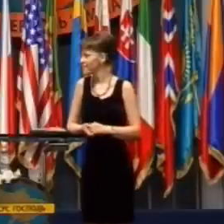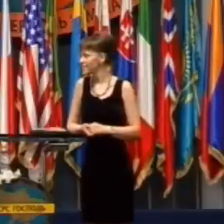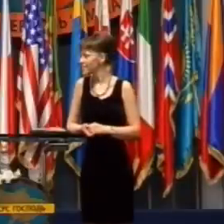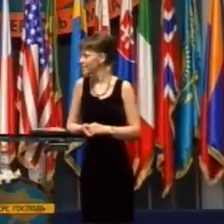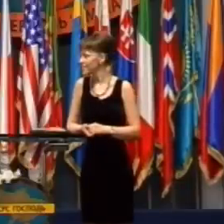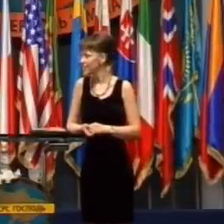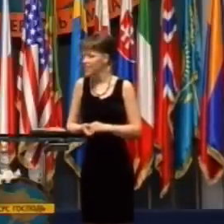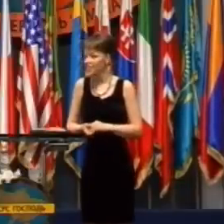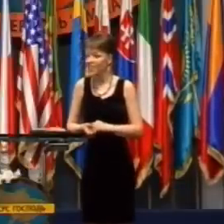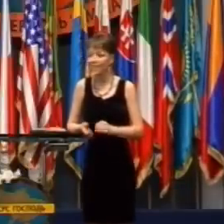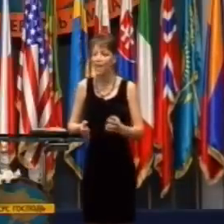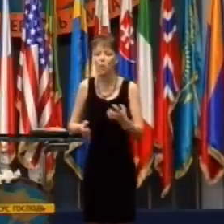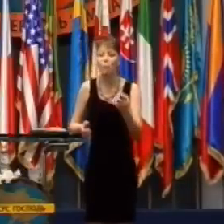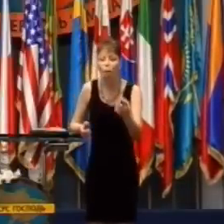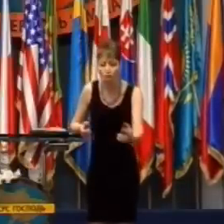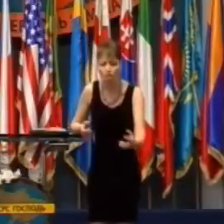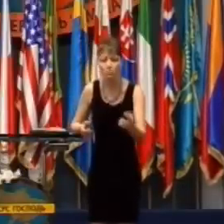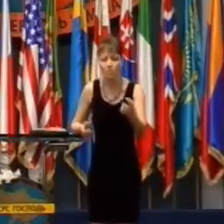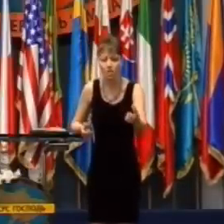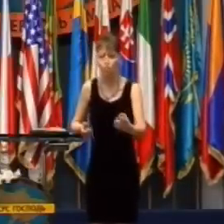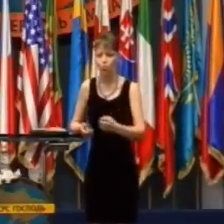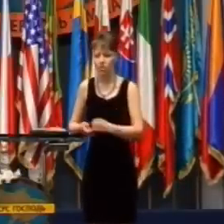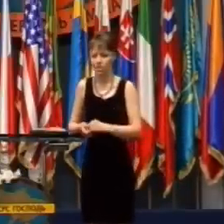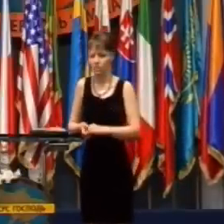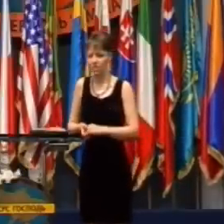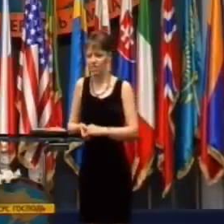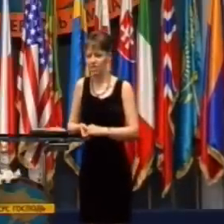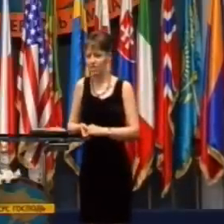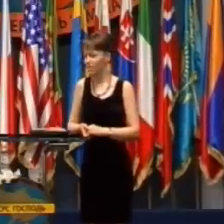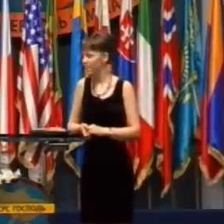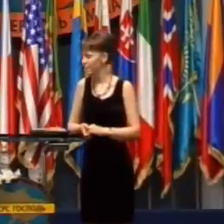nepriateľ, nemôže dotknúť,